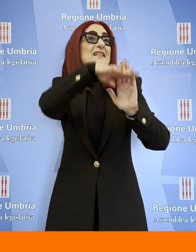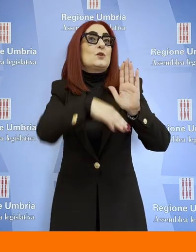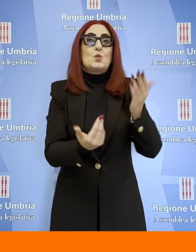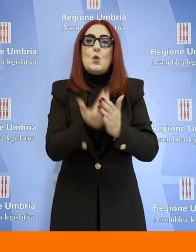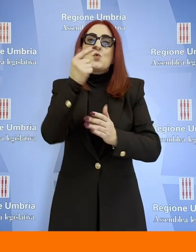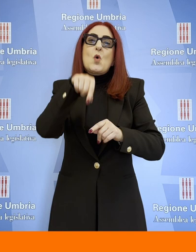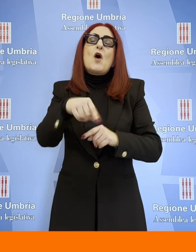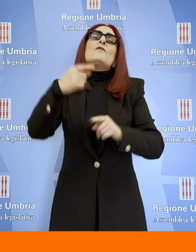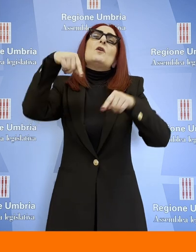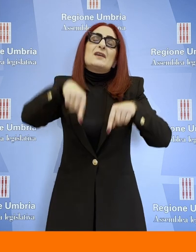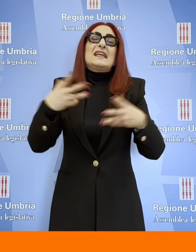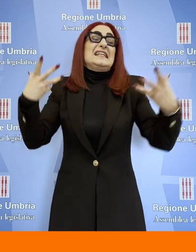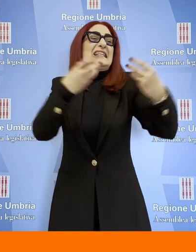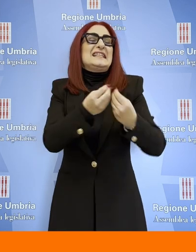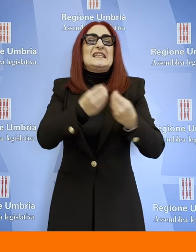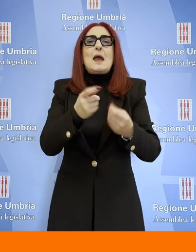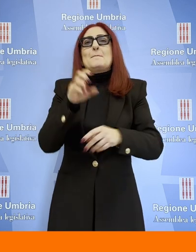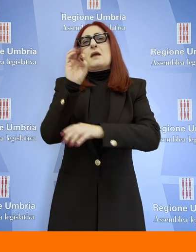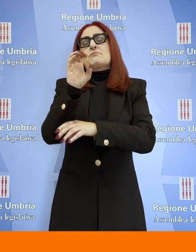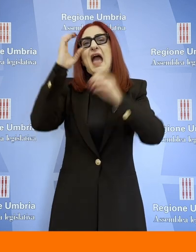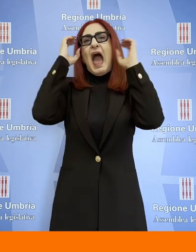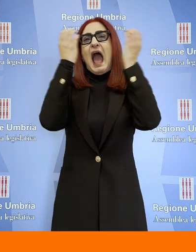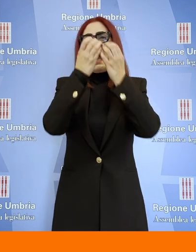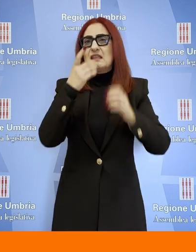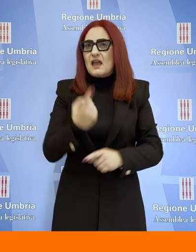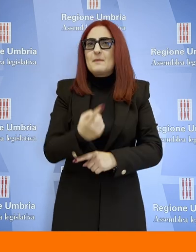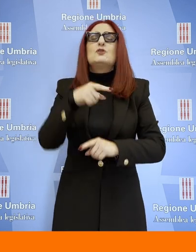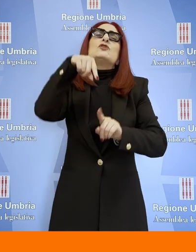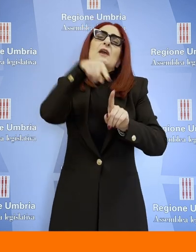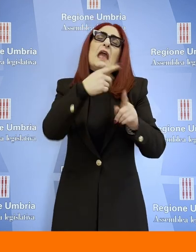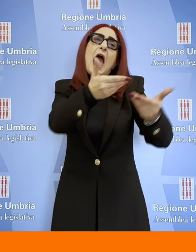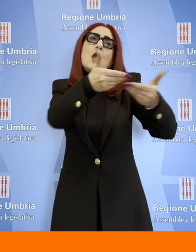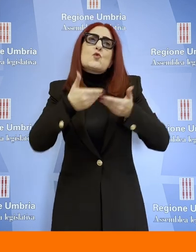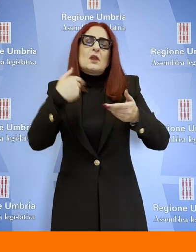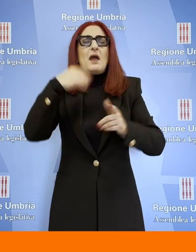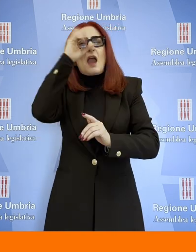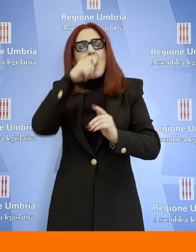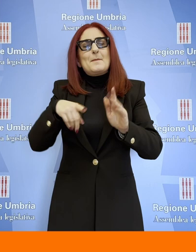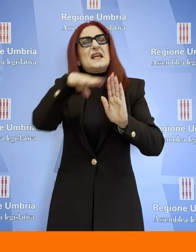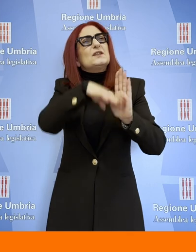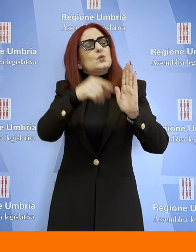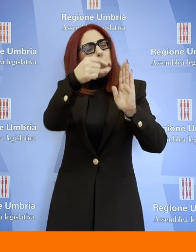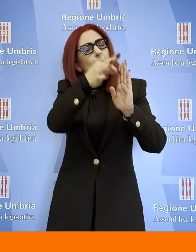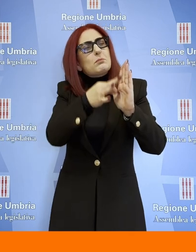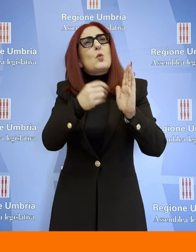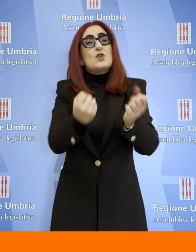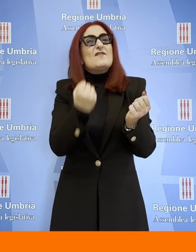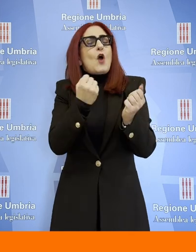per comprendere quali fossero i punti di forza e i punti di debolezza del nostro Statuto, per cui è una bella festa di cui